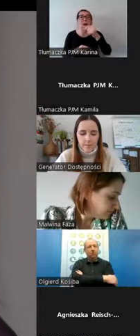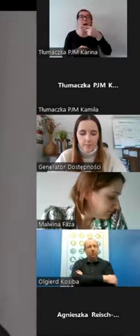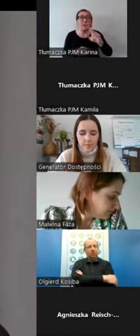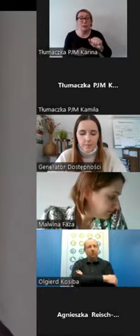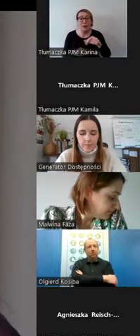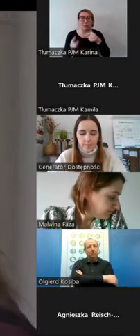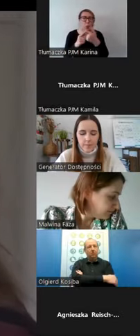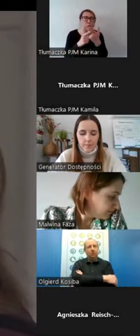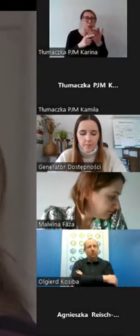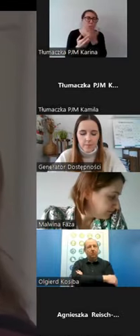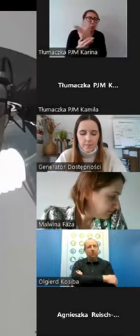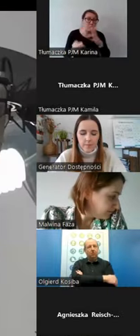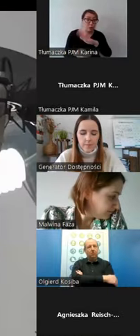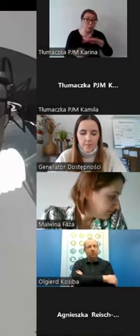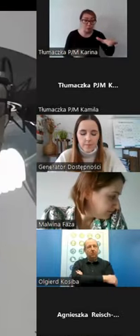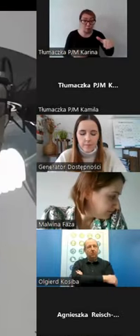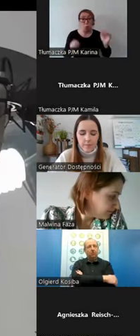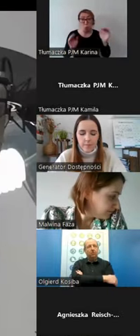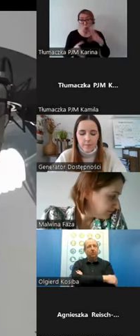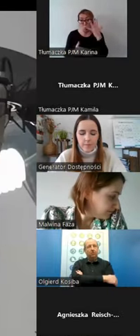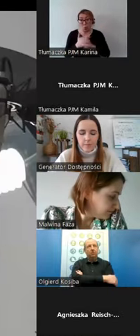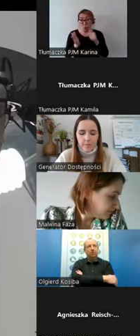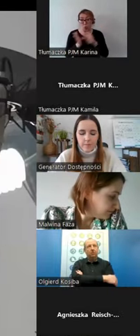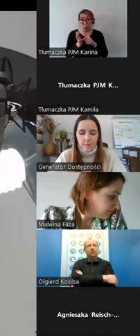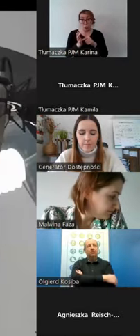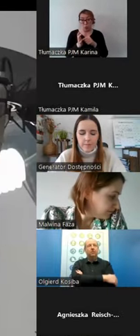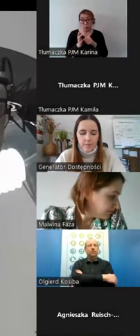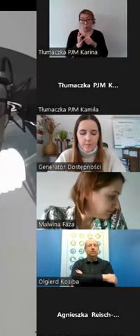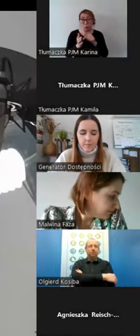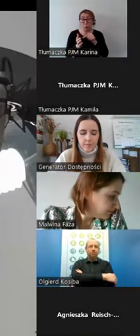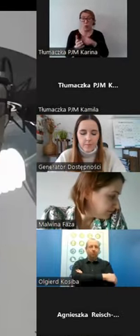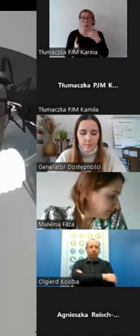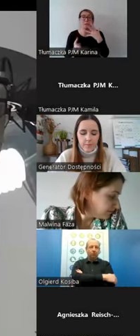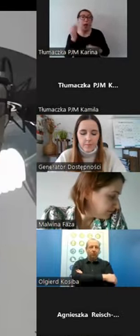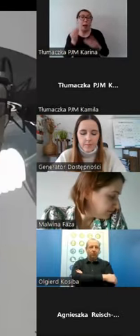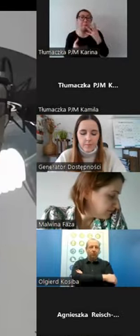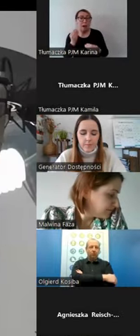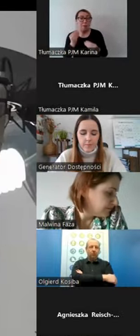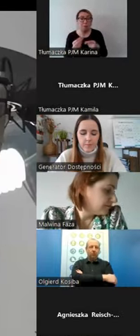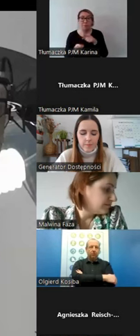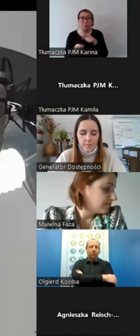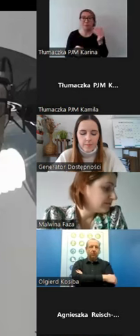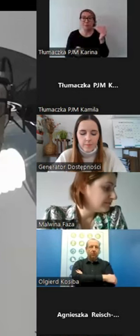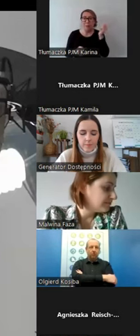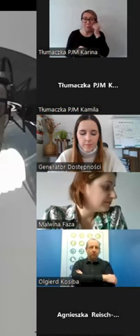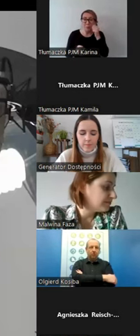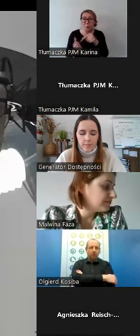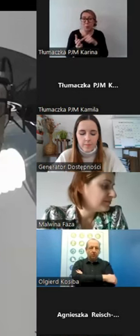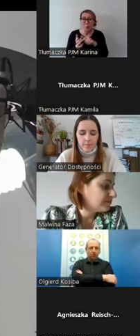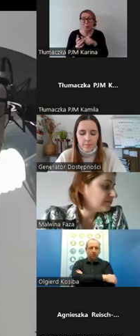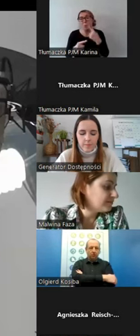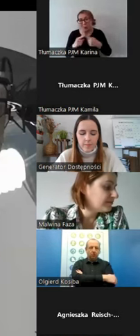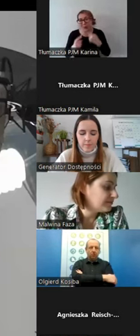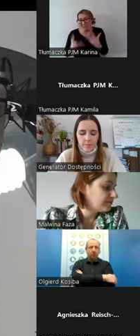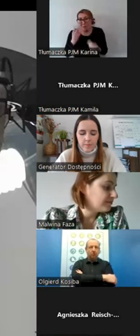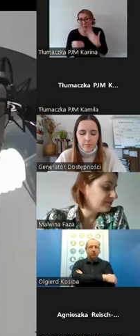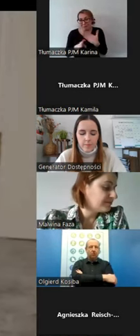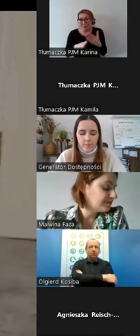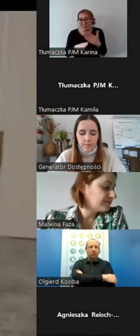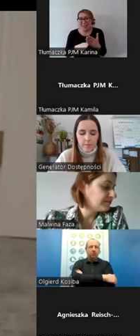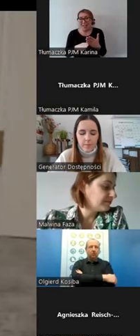te dzieci mogą odnieść korzyść, pożytek z zabawy, bo pamiętajmy, że jednak jest to forma zabawy